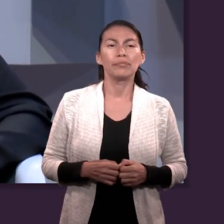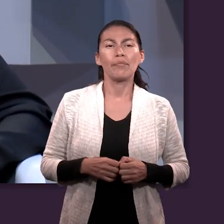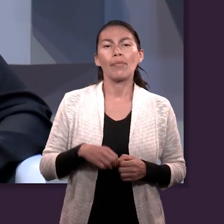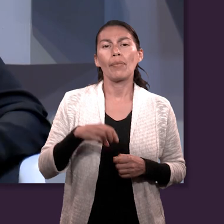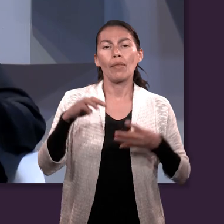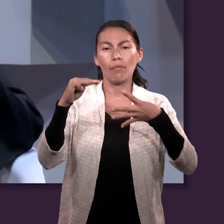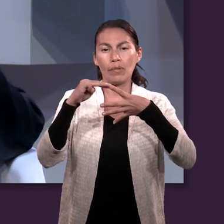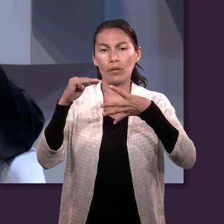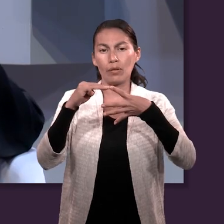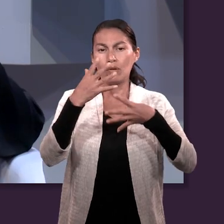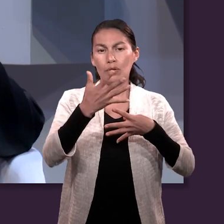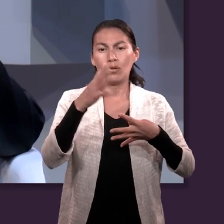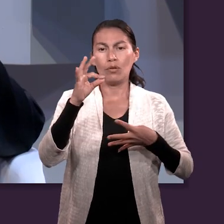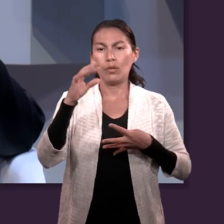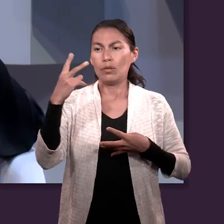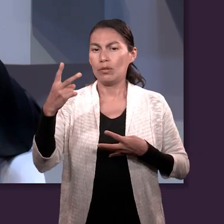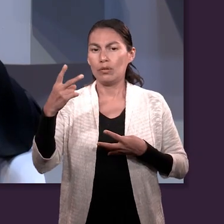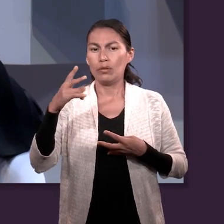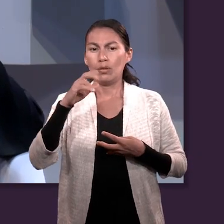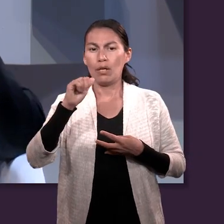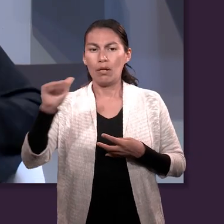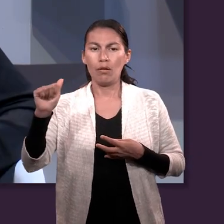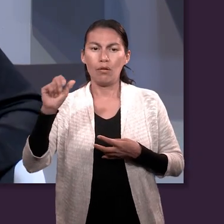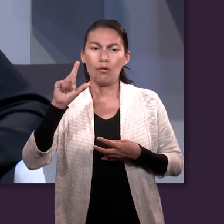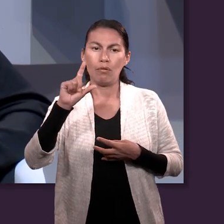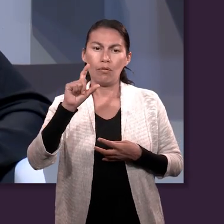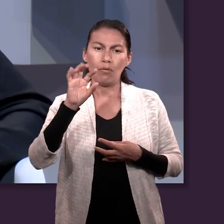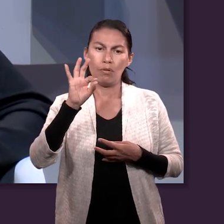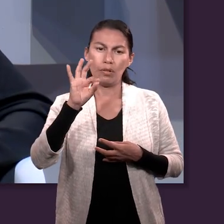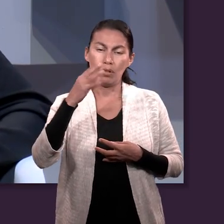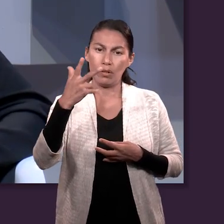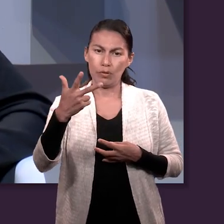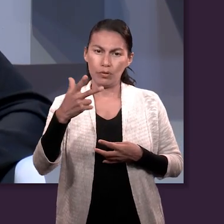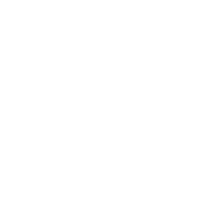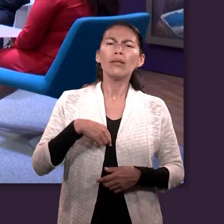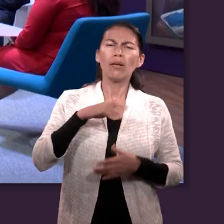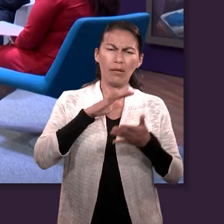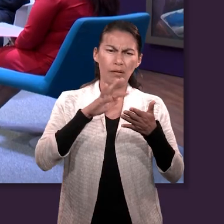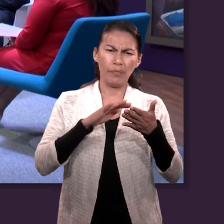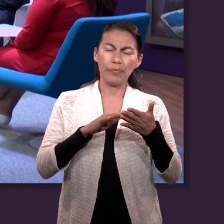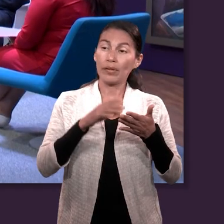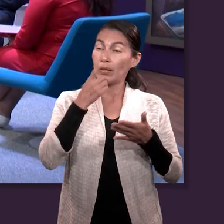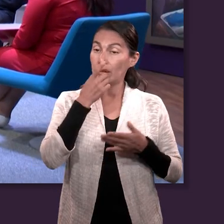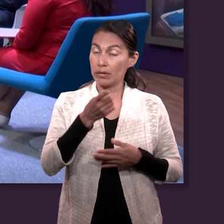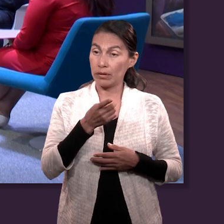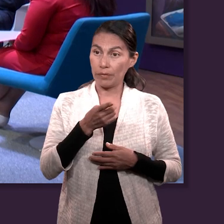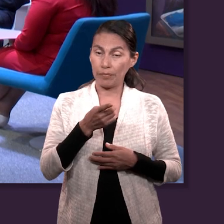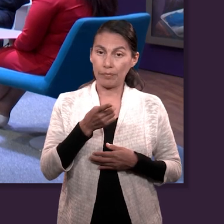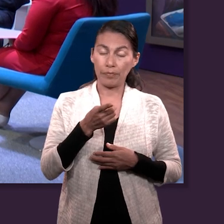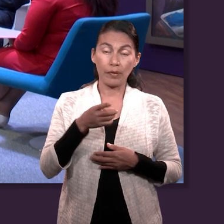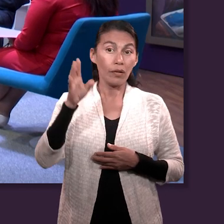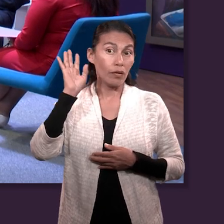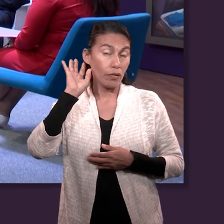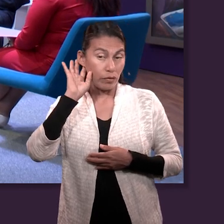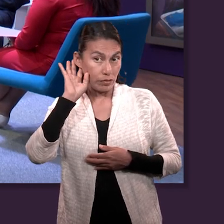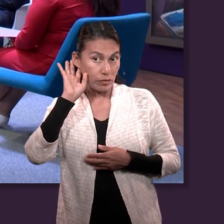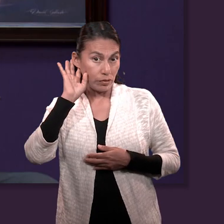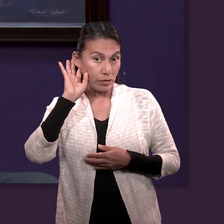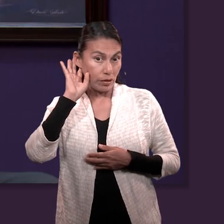abordáramos Mateo 5, 43 al 48. Sí, yo lo leo. Dice, oíste que fue dicho,